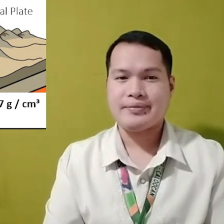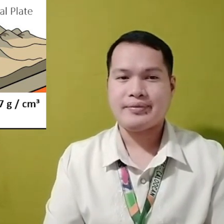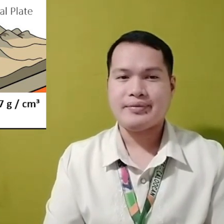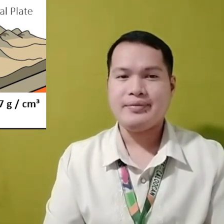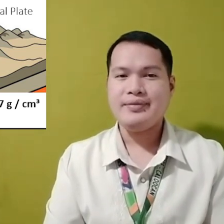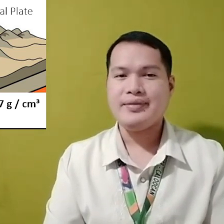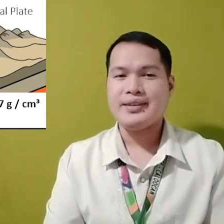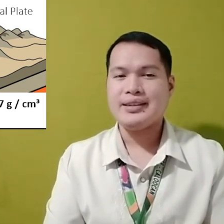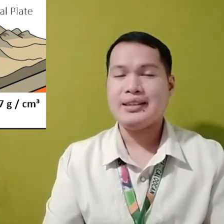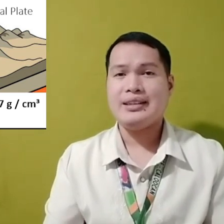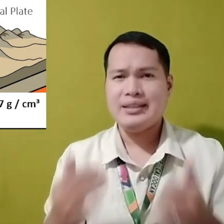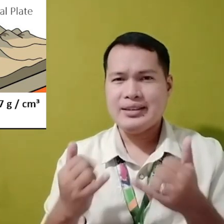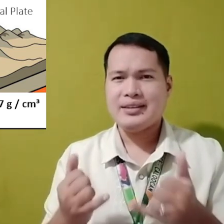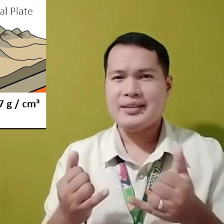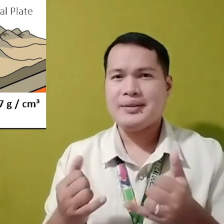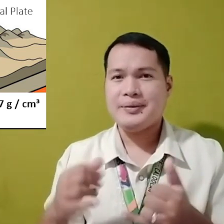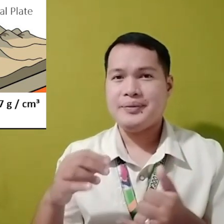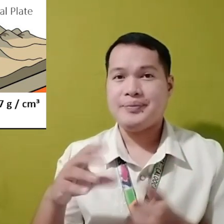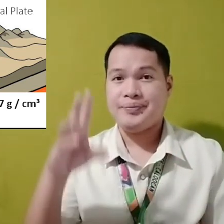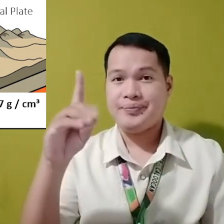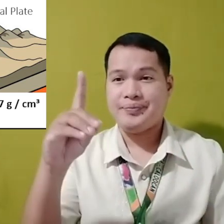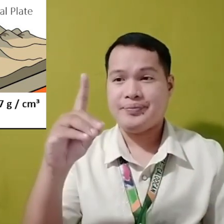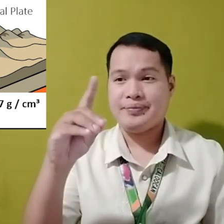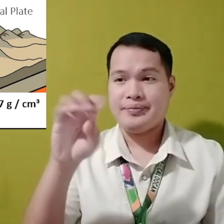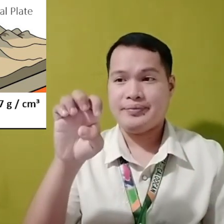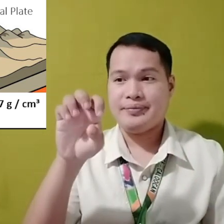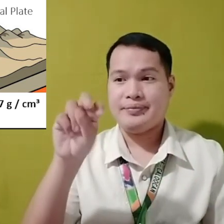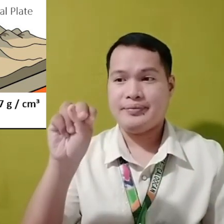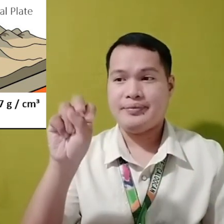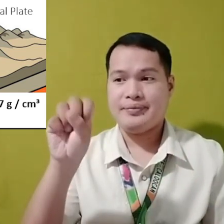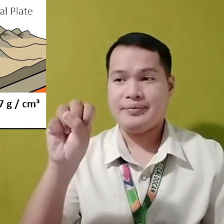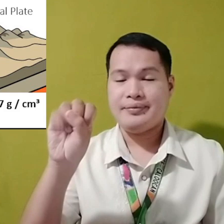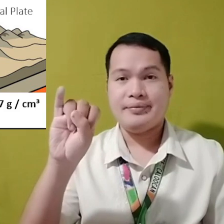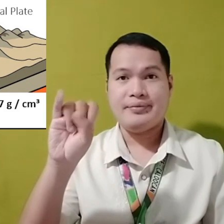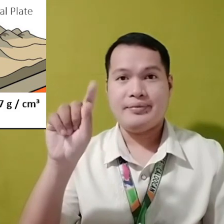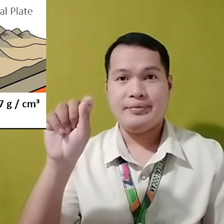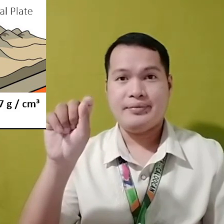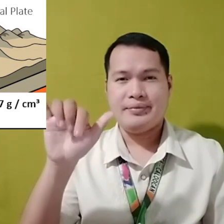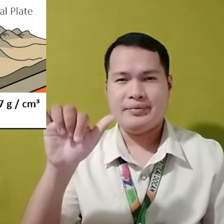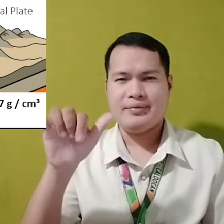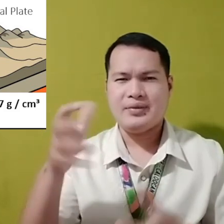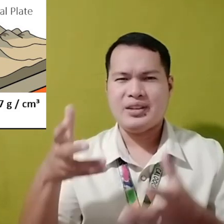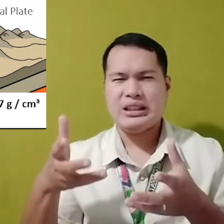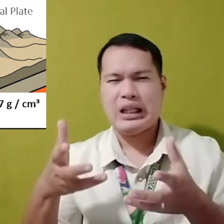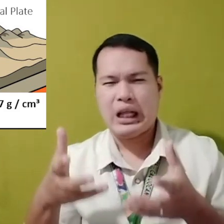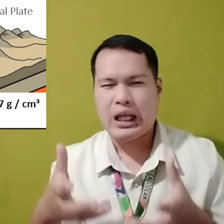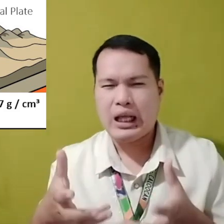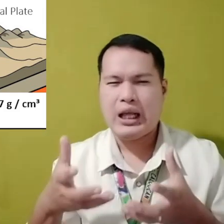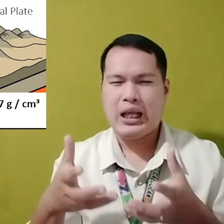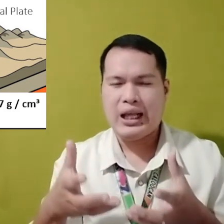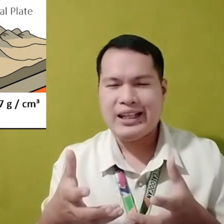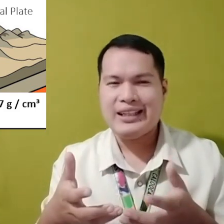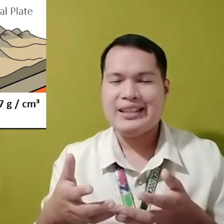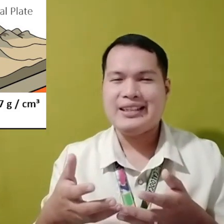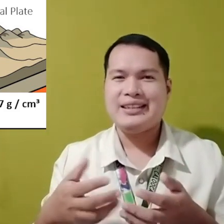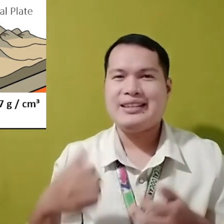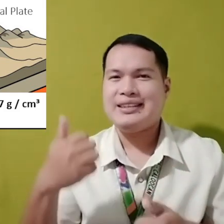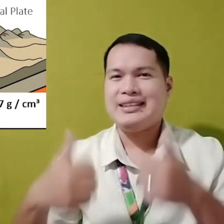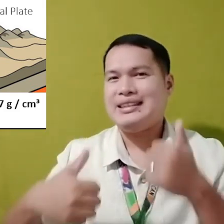Ngayon Ang density O yung tigot Nito Ay may kukumpara